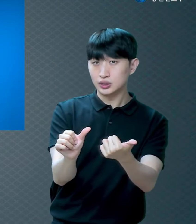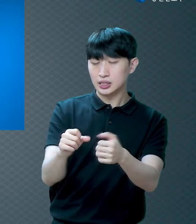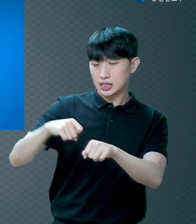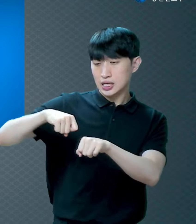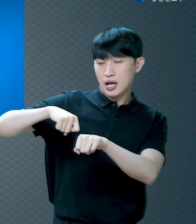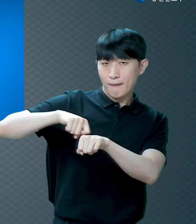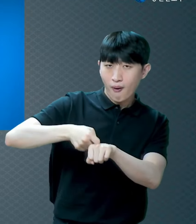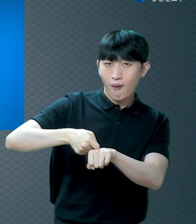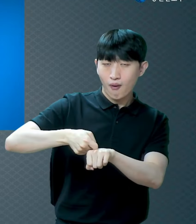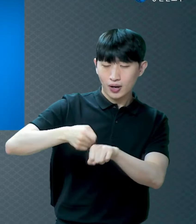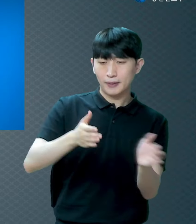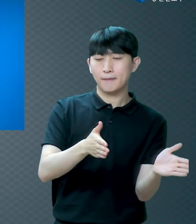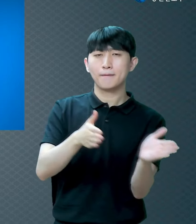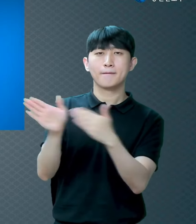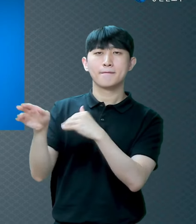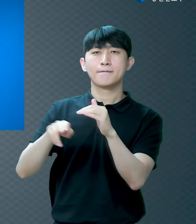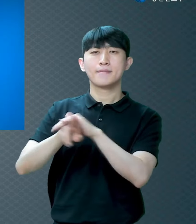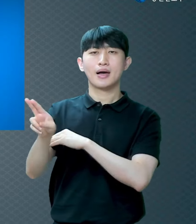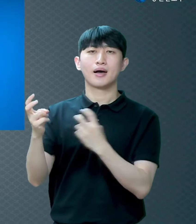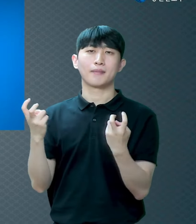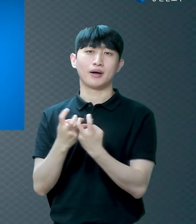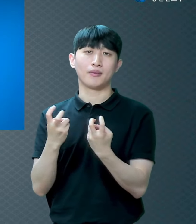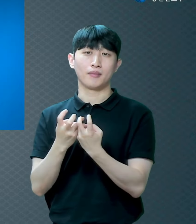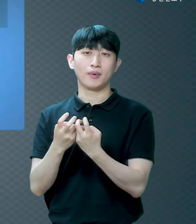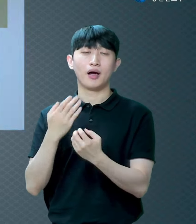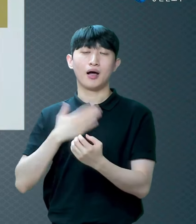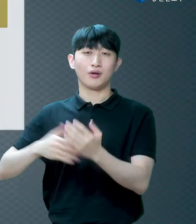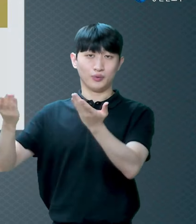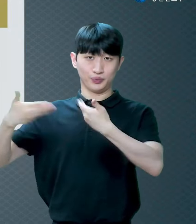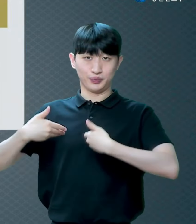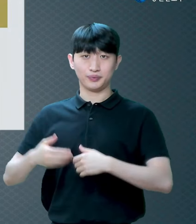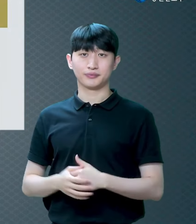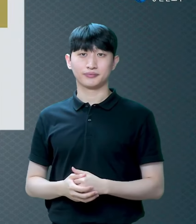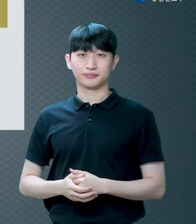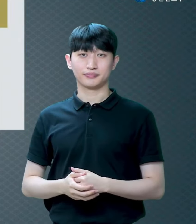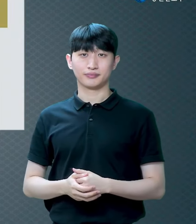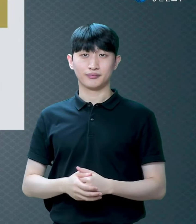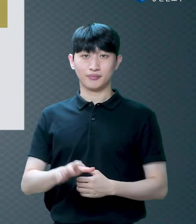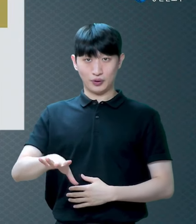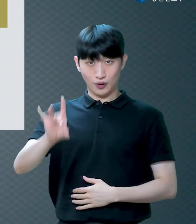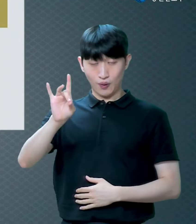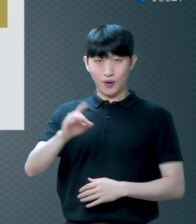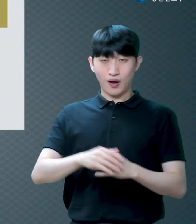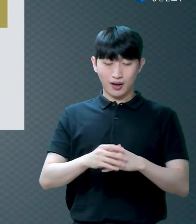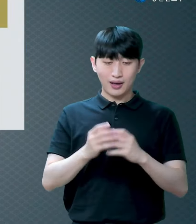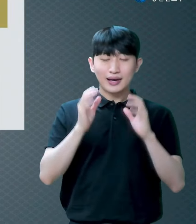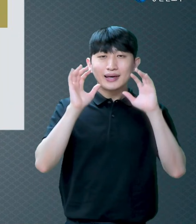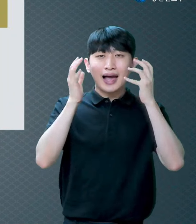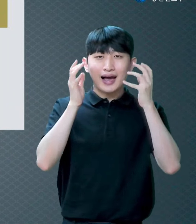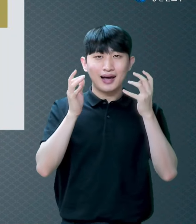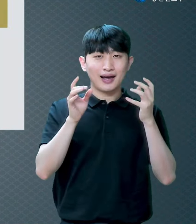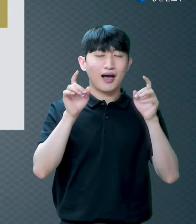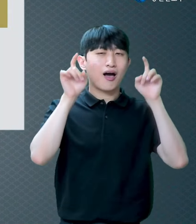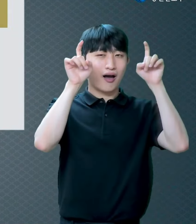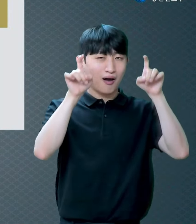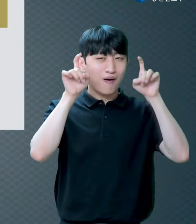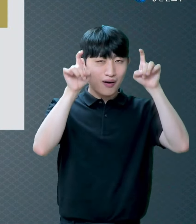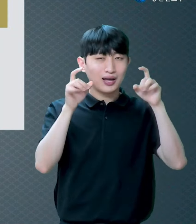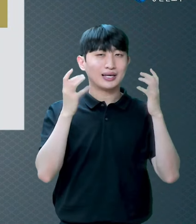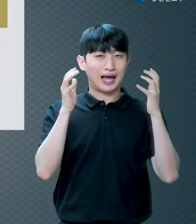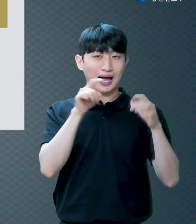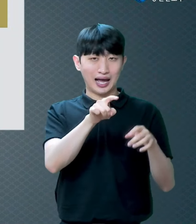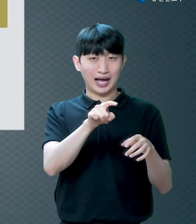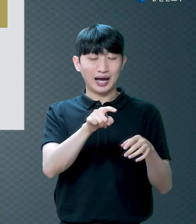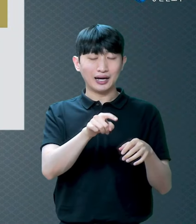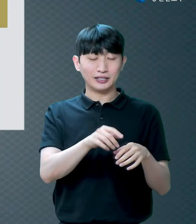있는 방법을 주셨어요 일단 어린 양을 준비합니다 양을 준비합니다